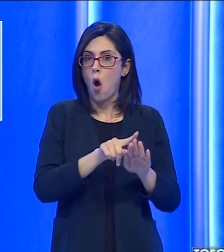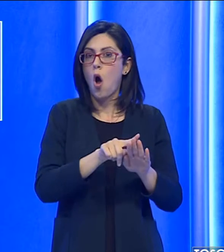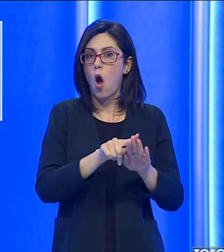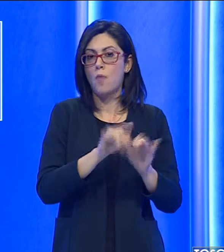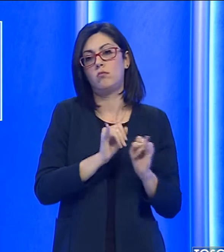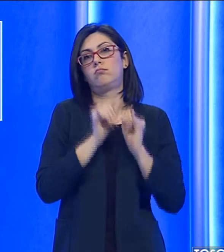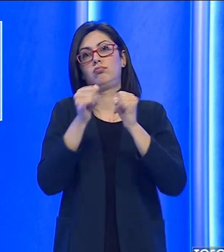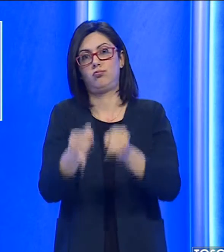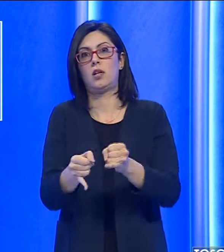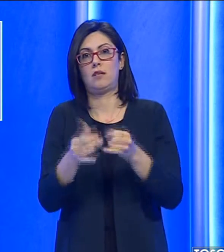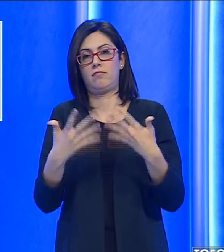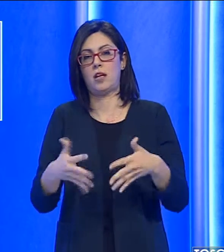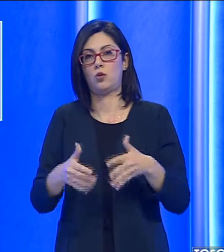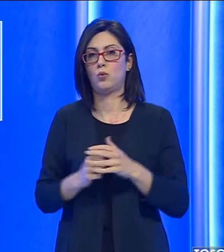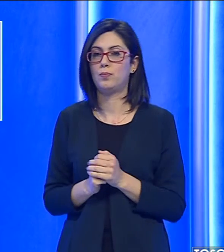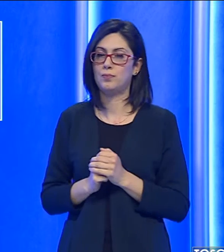farlo scendere.